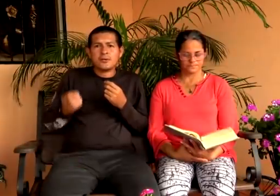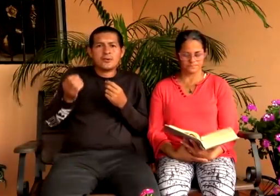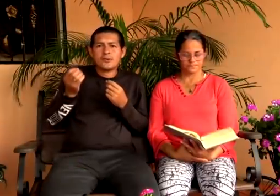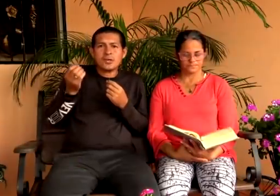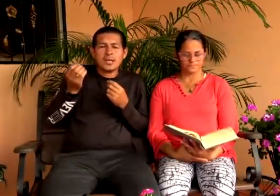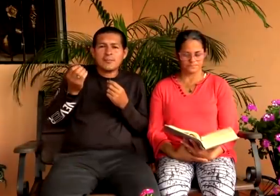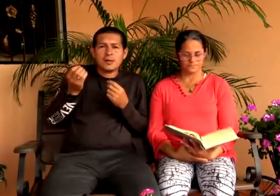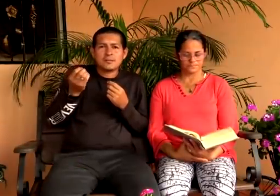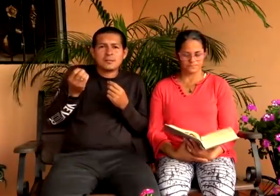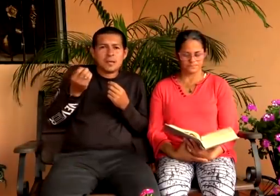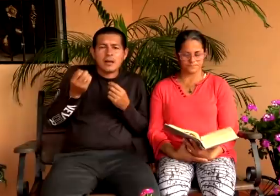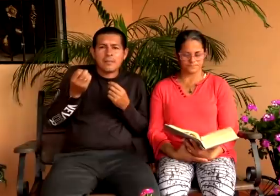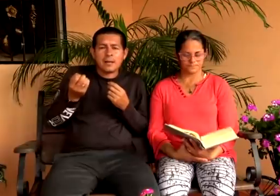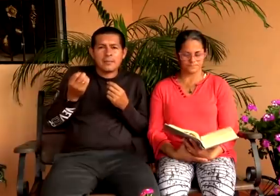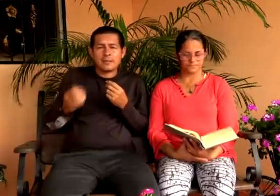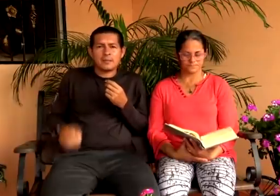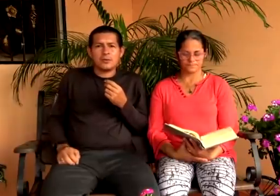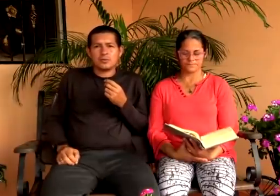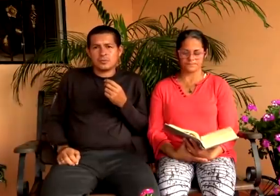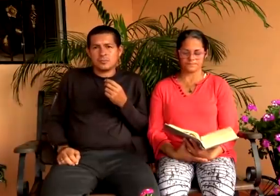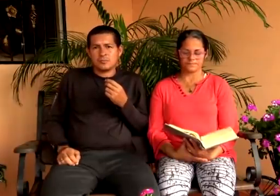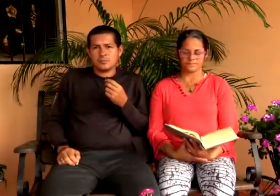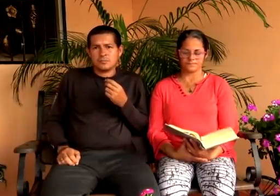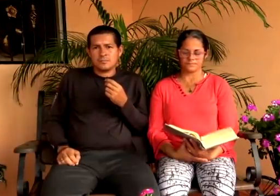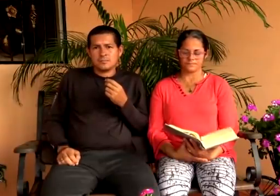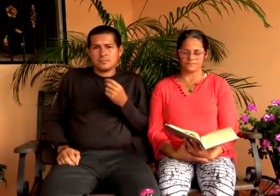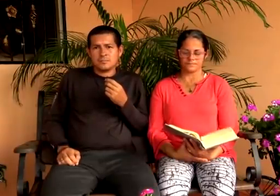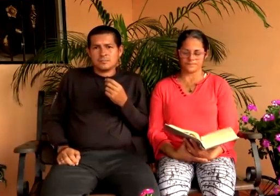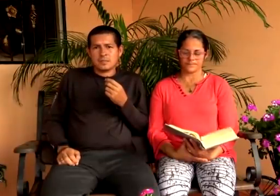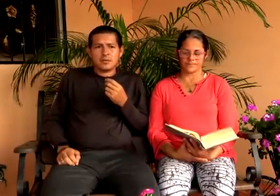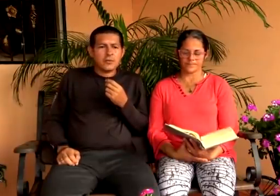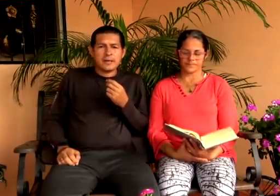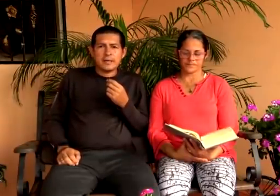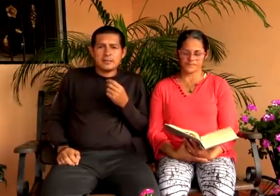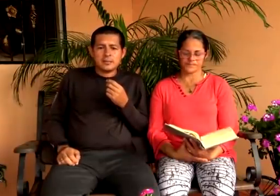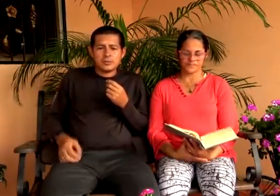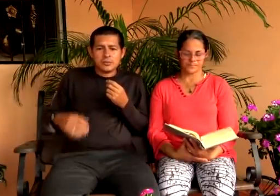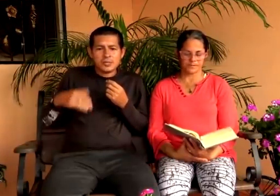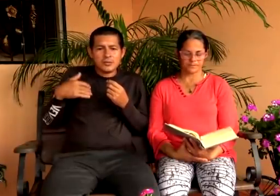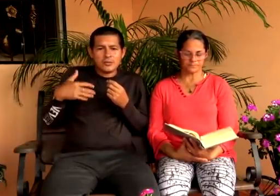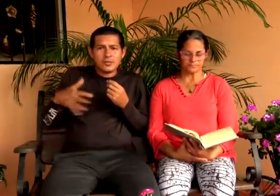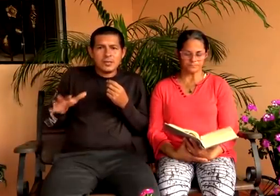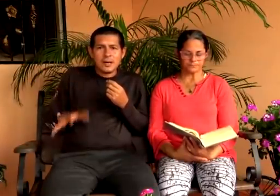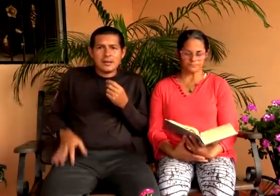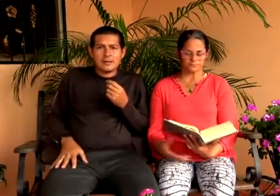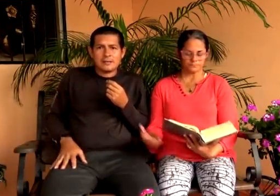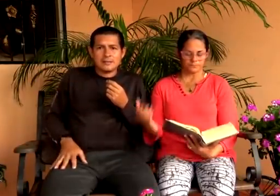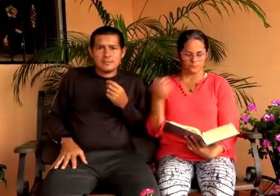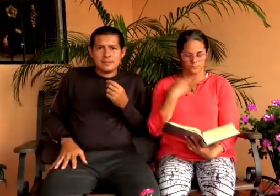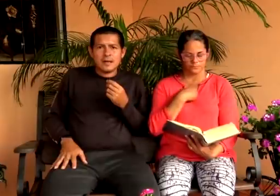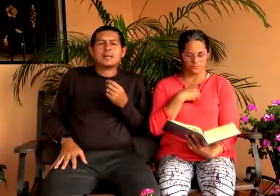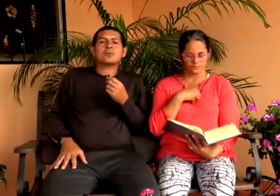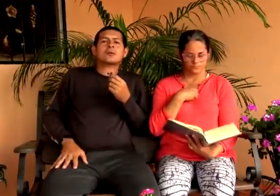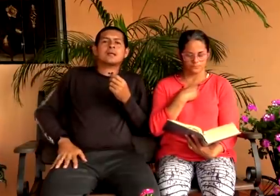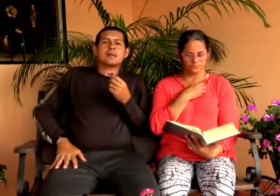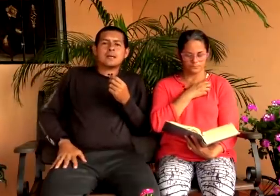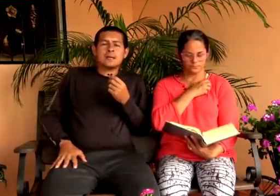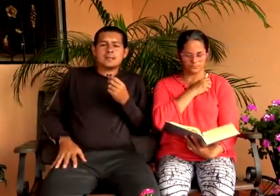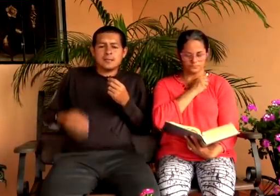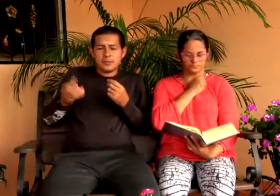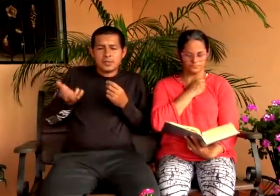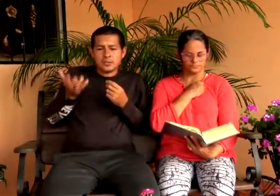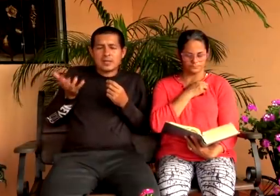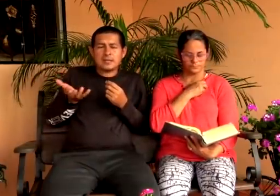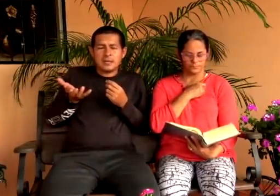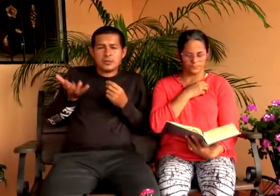porque no queremos aceptar la palabra de dios que nos van a decir de todo que nos lo digan a cristo que le